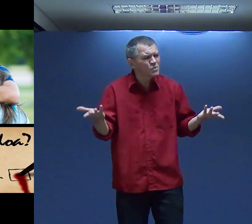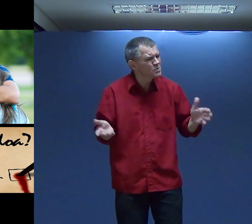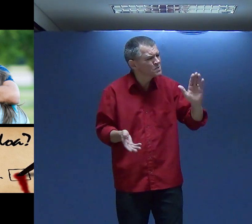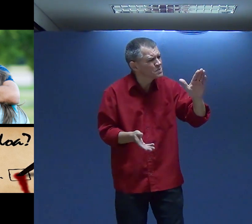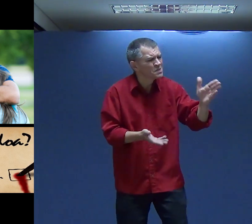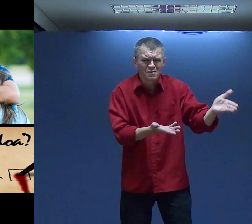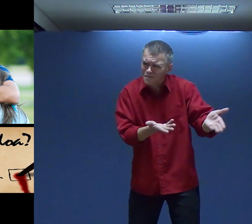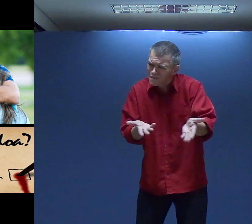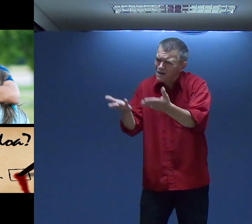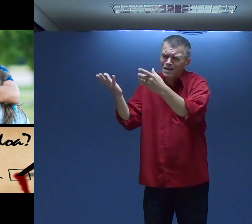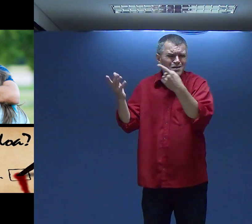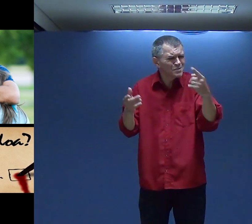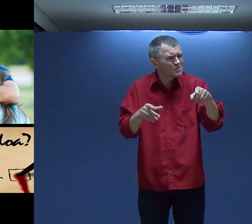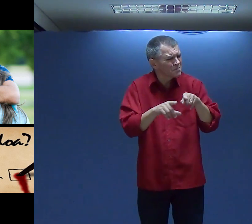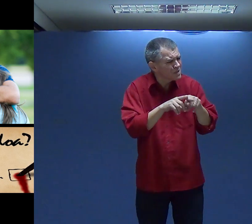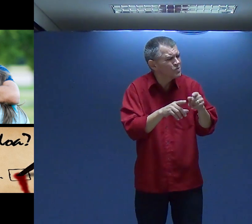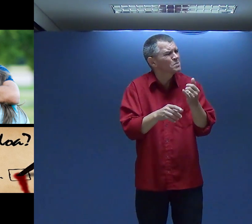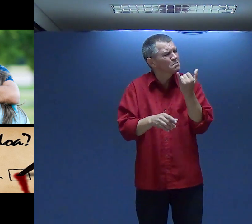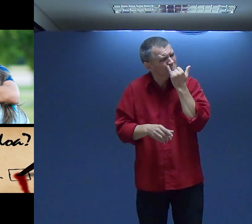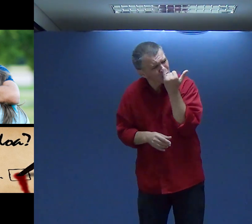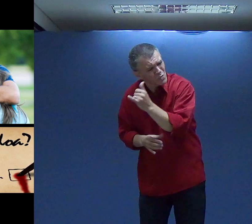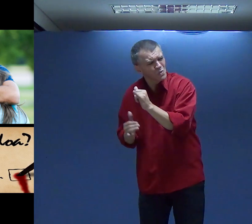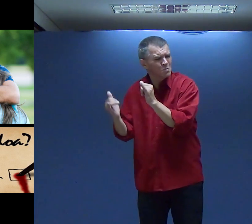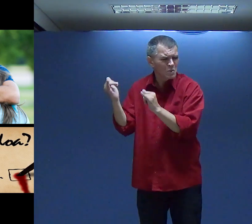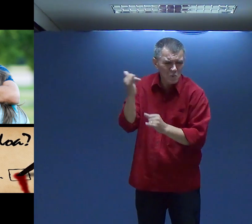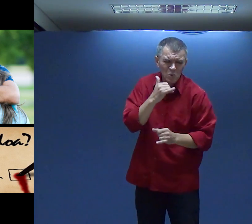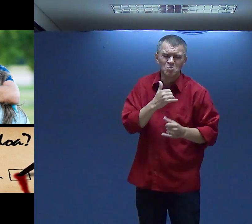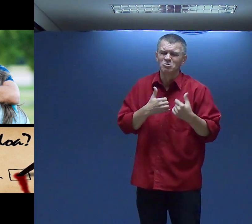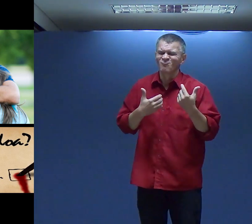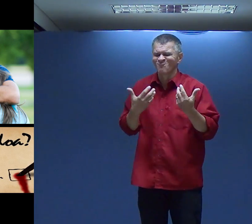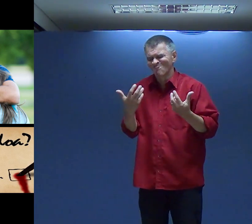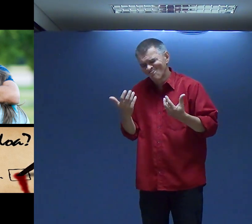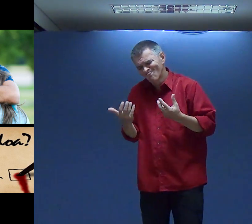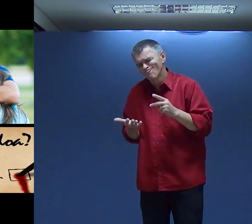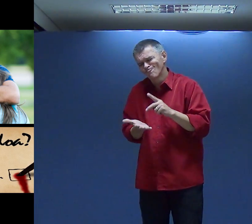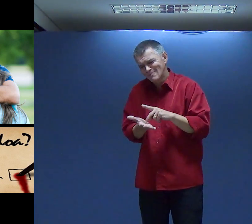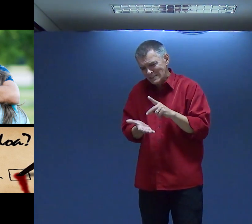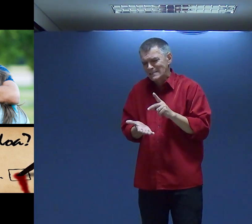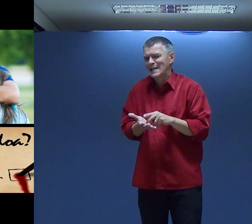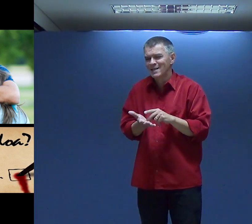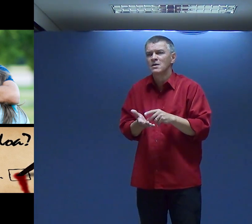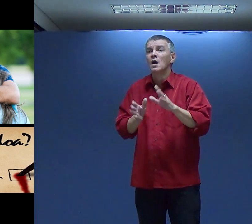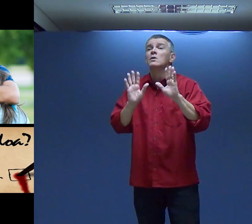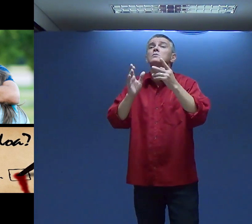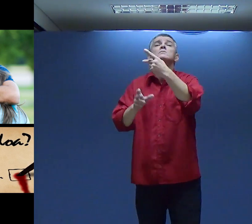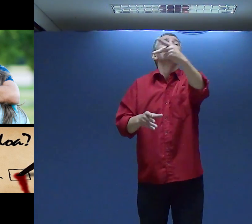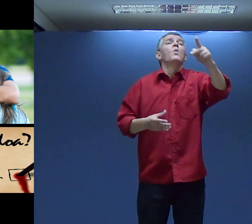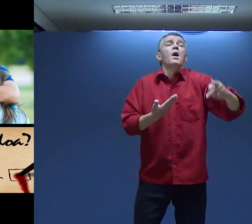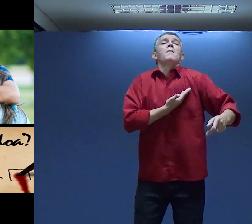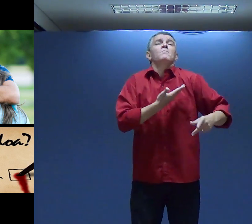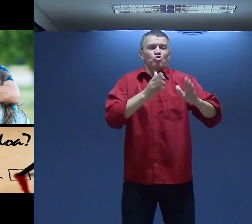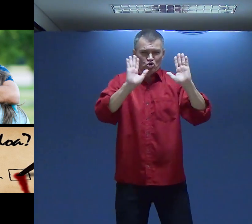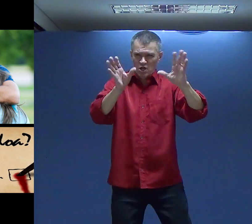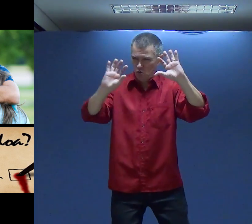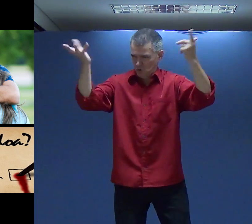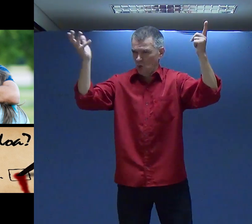problemas E falta Às vezes O perdão Ser liberado Falta A restauração